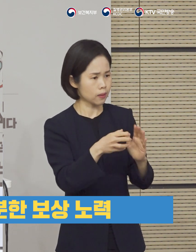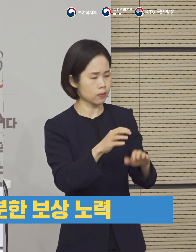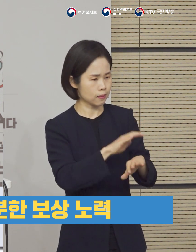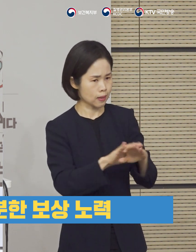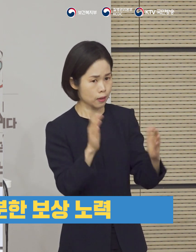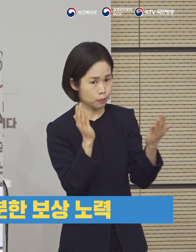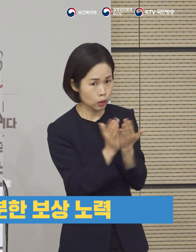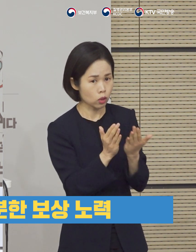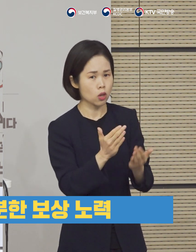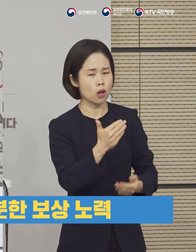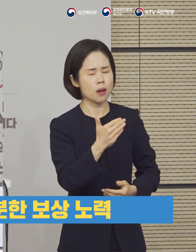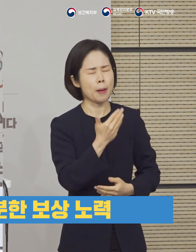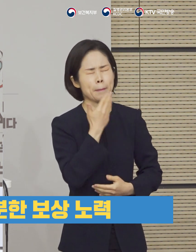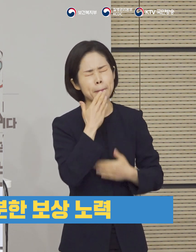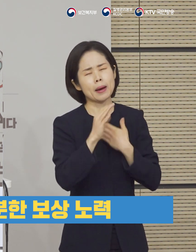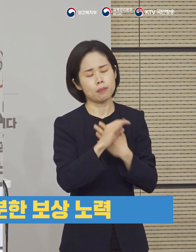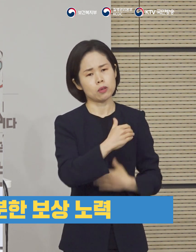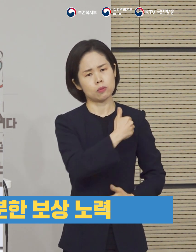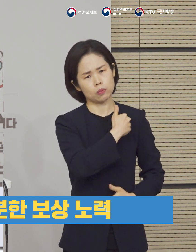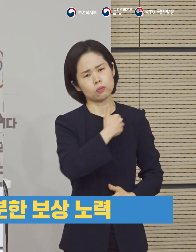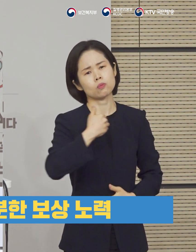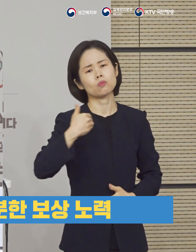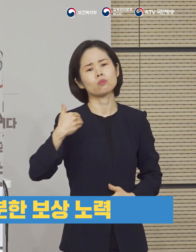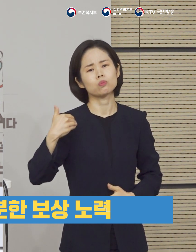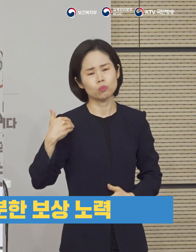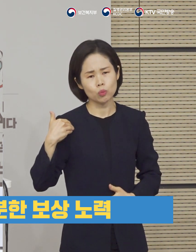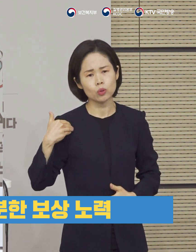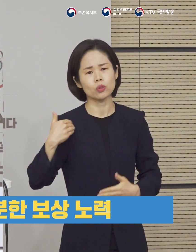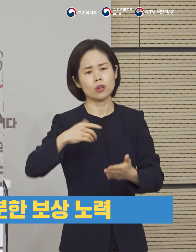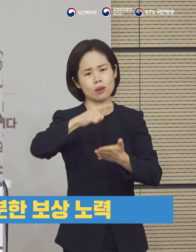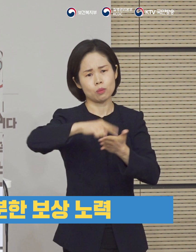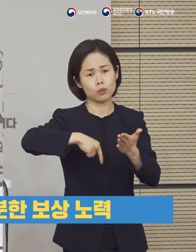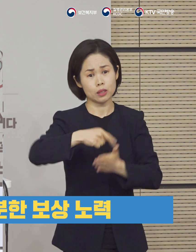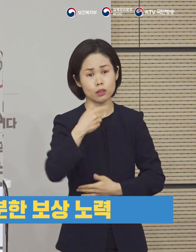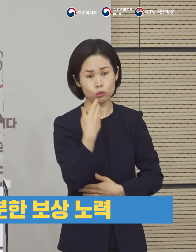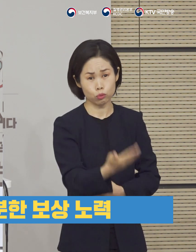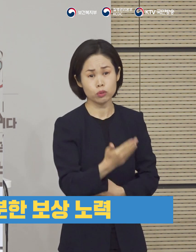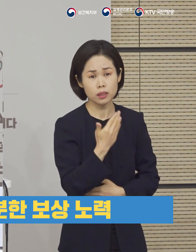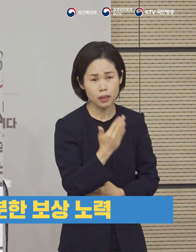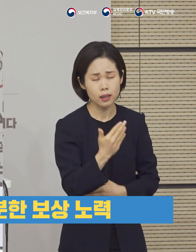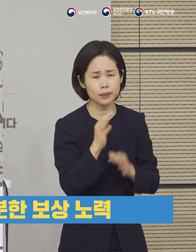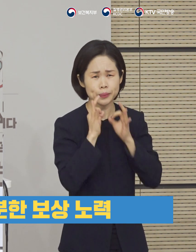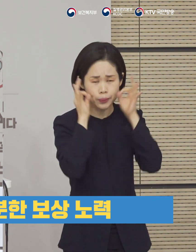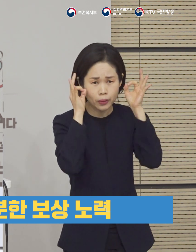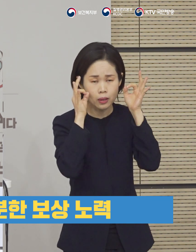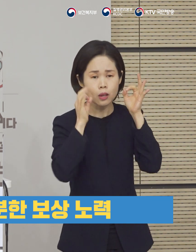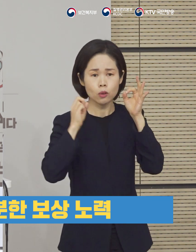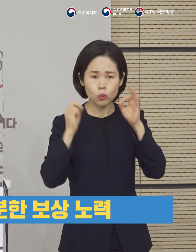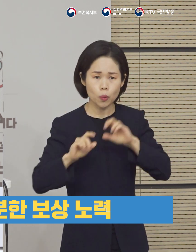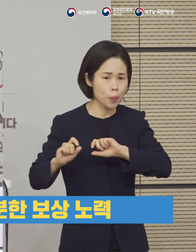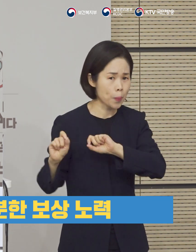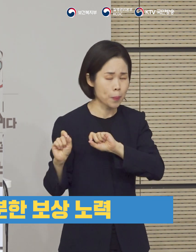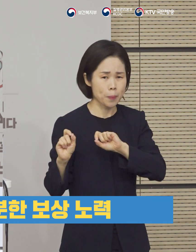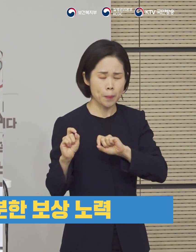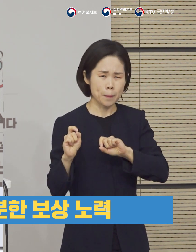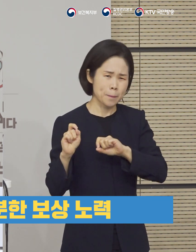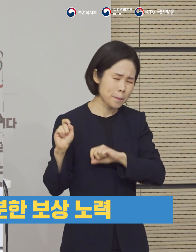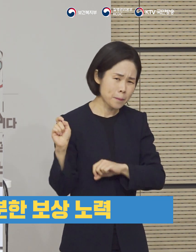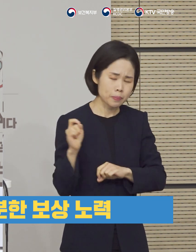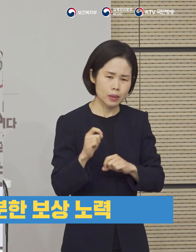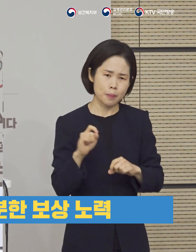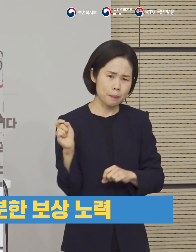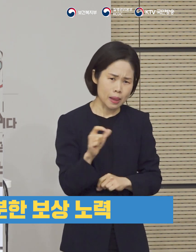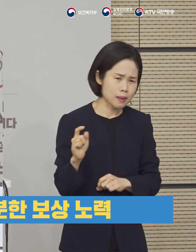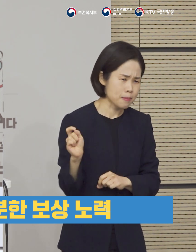적정하게 그리고 가능하다면 충분한 범위로 보상해 드릴 수 있도록